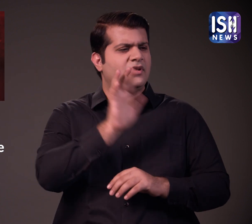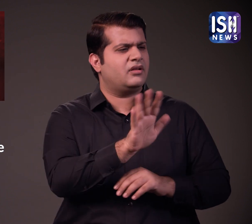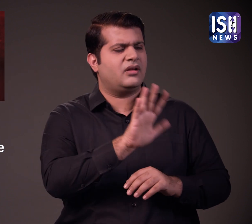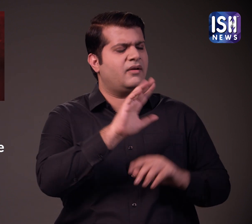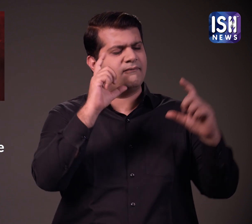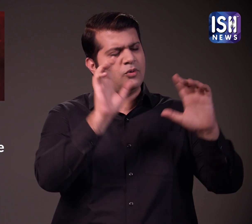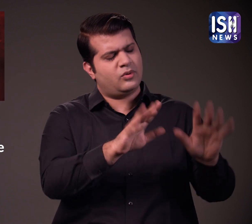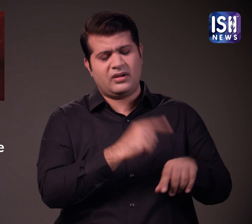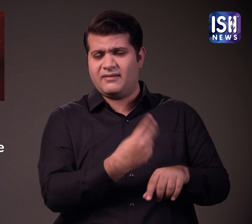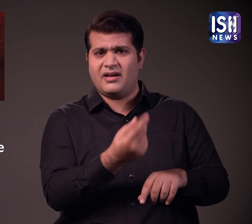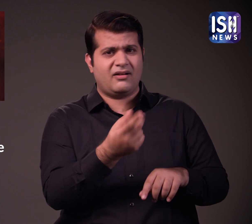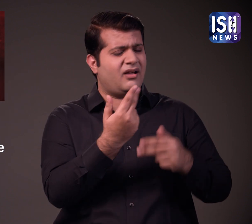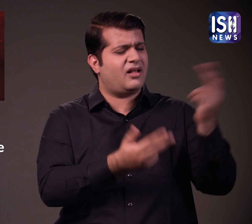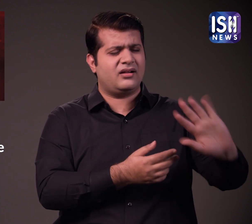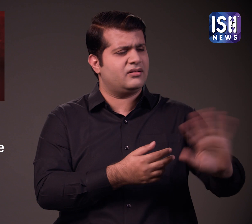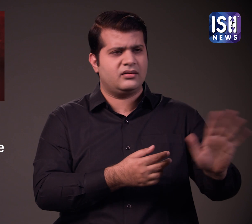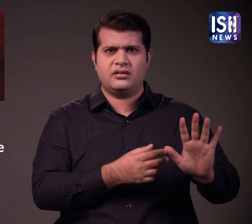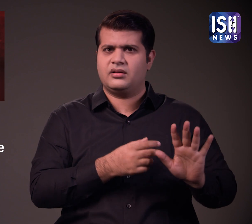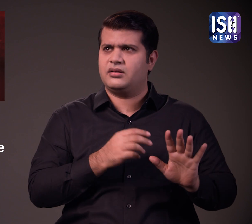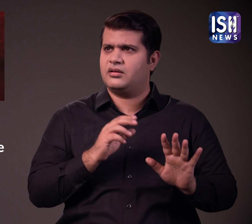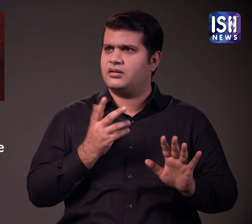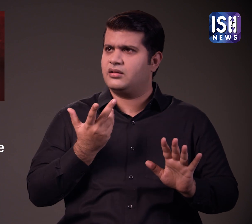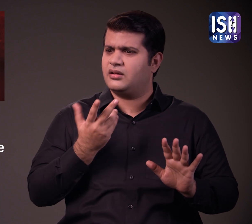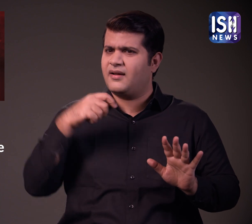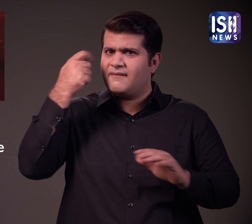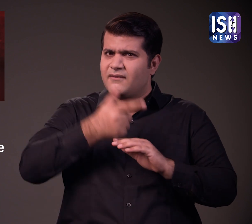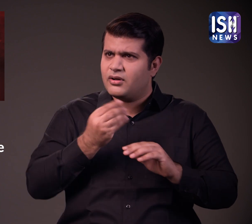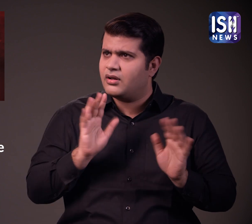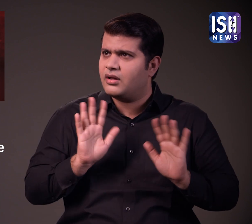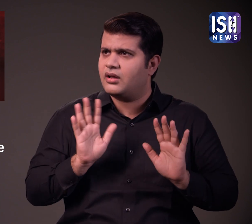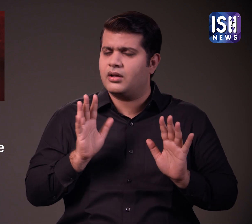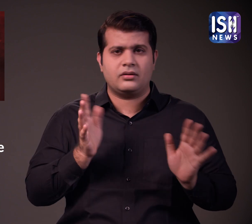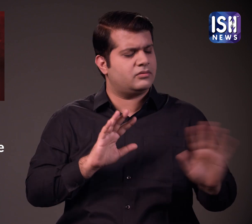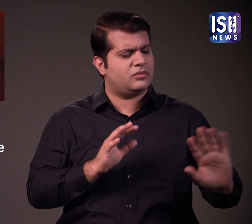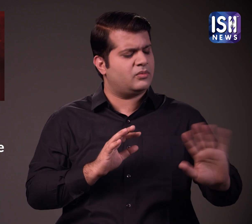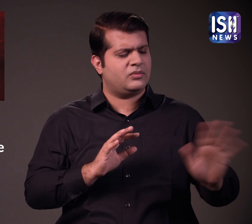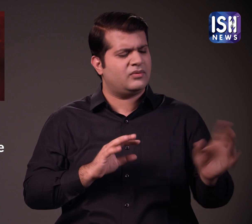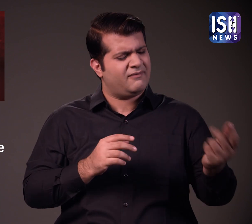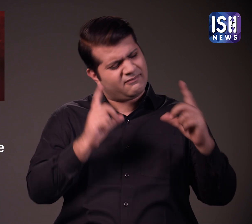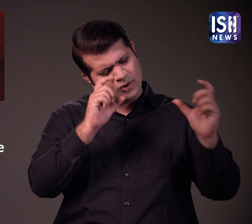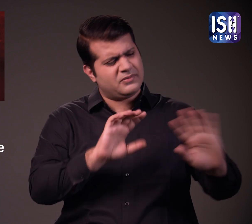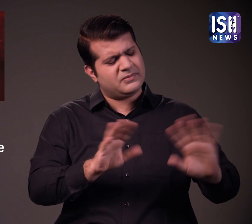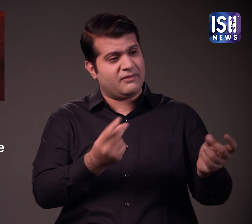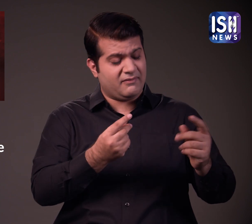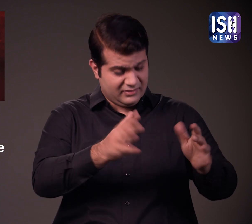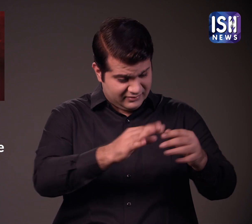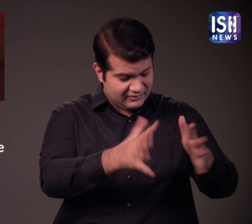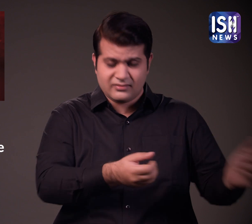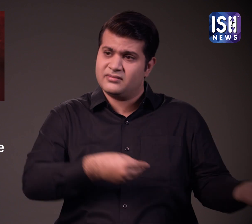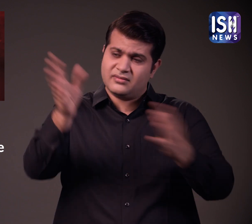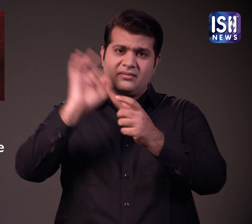लेकिन उनके सीनियर ने उनसे कहा कि वे केवल फोटो किचवाएंगे और जल्दी से काम खतम कर दिया जाए उन्होंने रूप कुमार से कहा कि तस्वीरे ही काफी है और शव